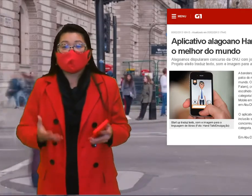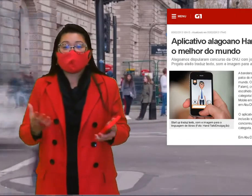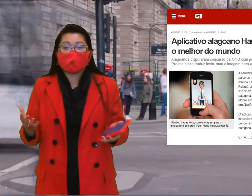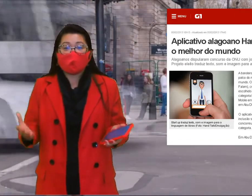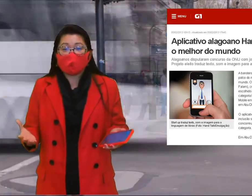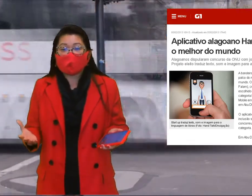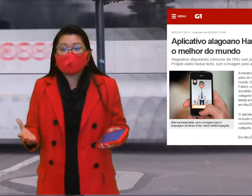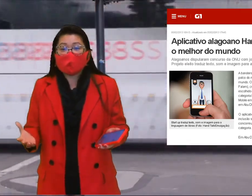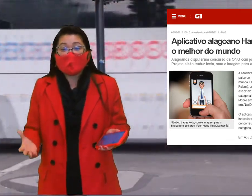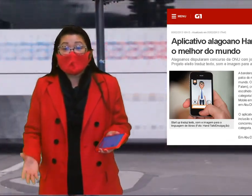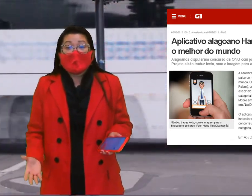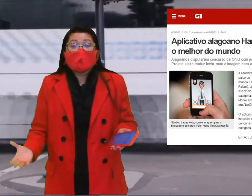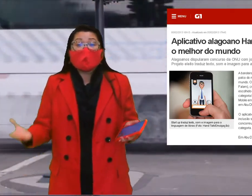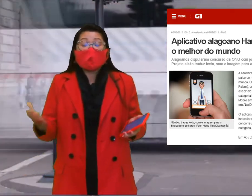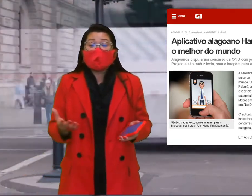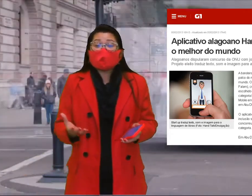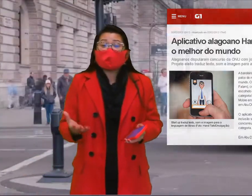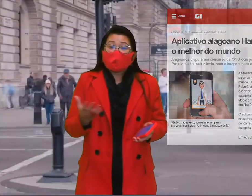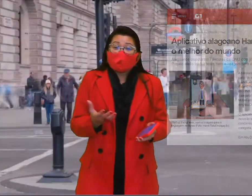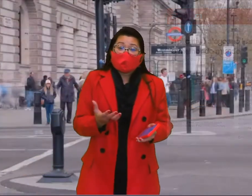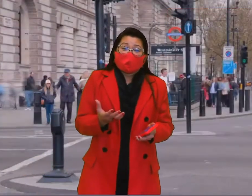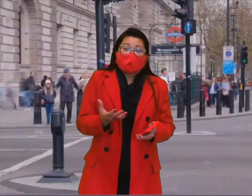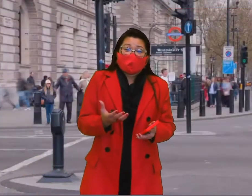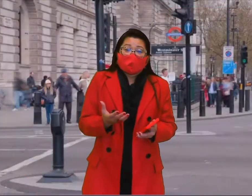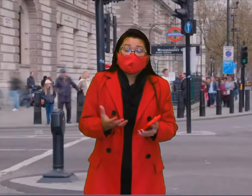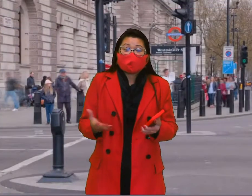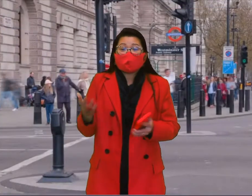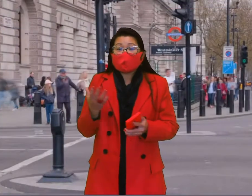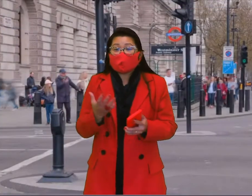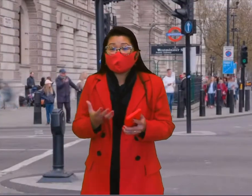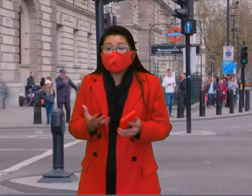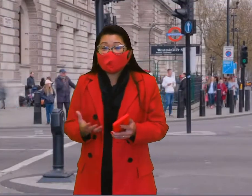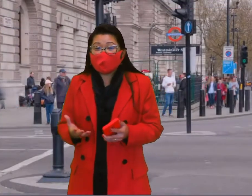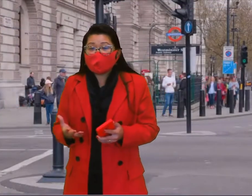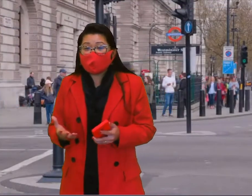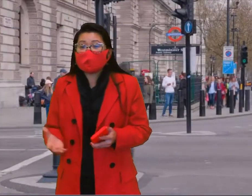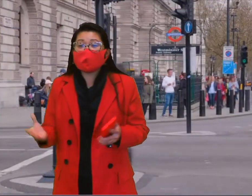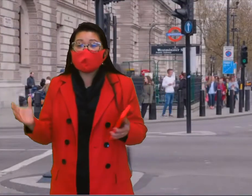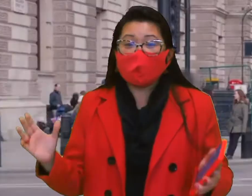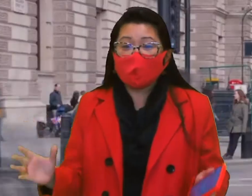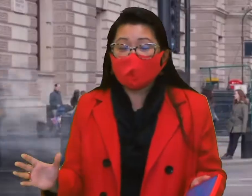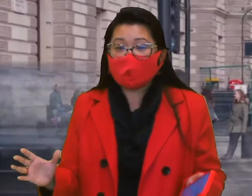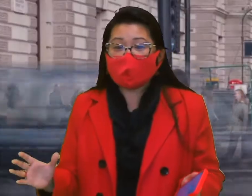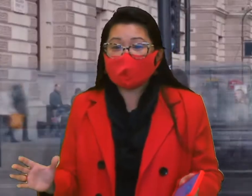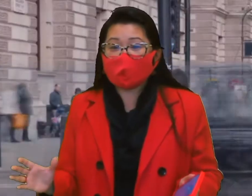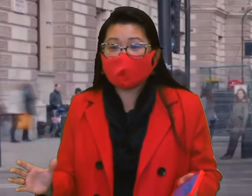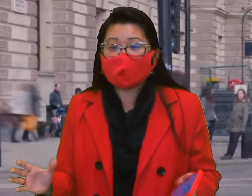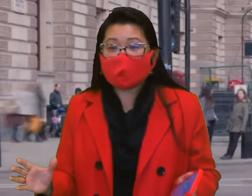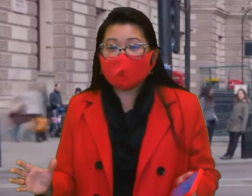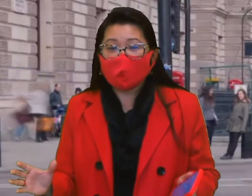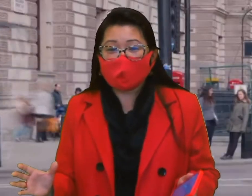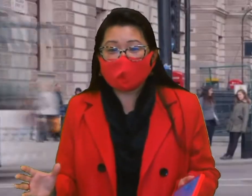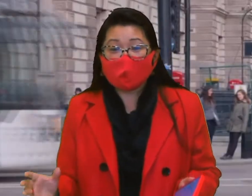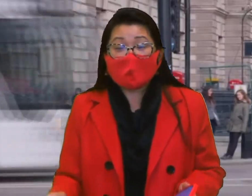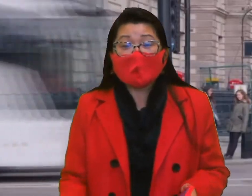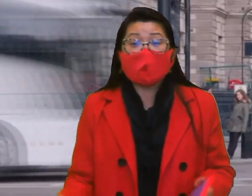Hand Talk, ele tem essas características que eu vou mostrar para vocês daqui a pouco. O